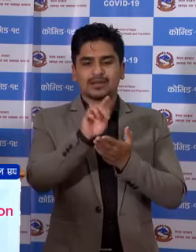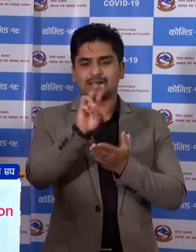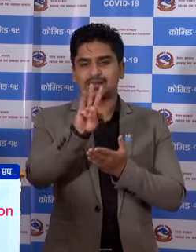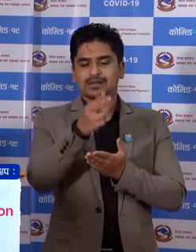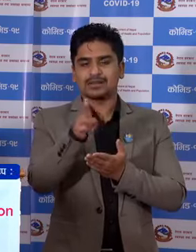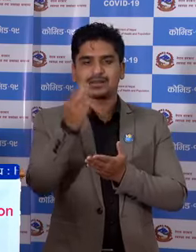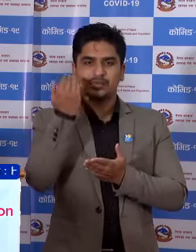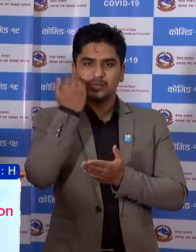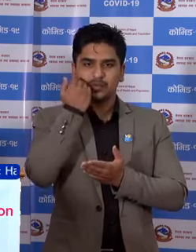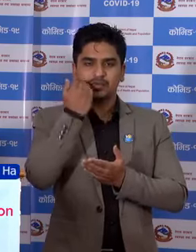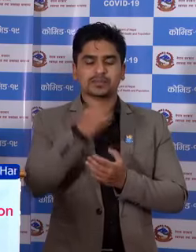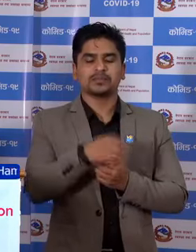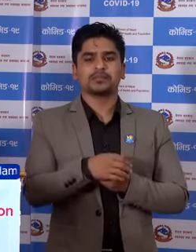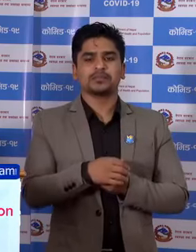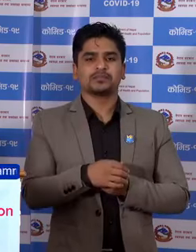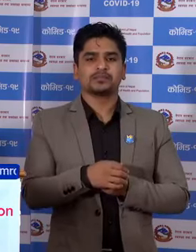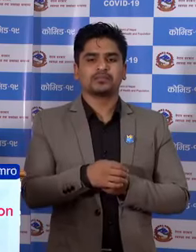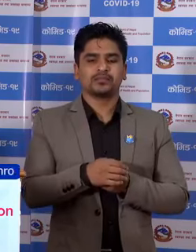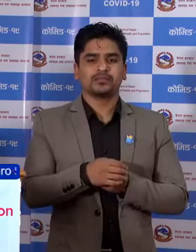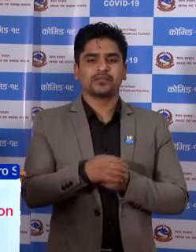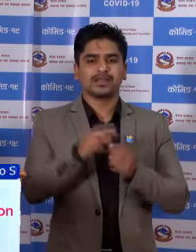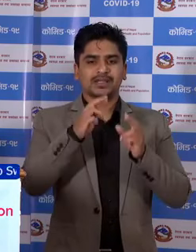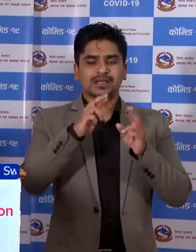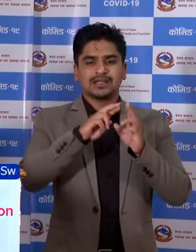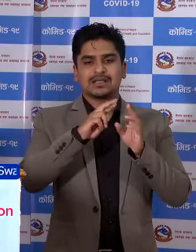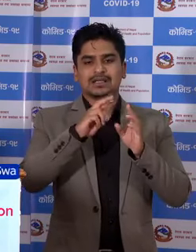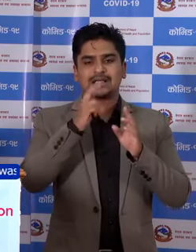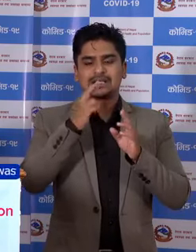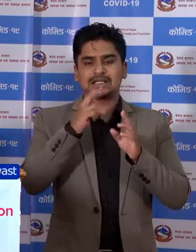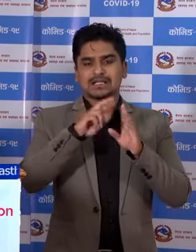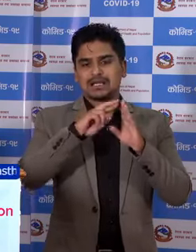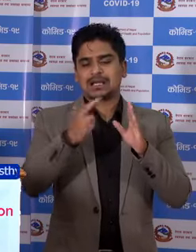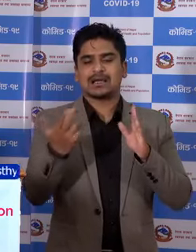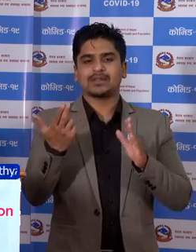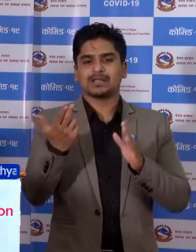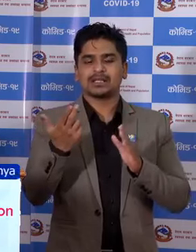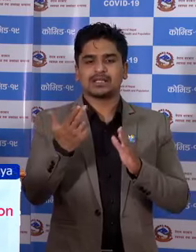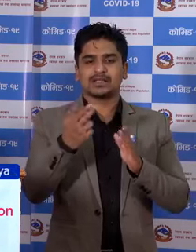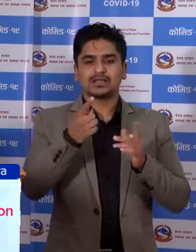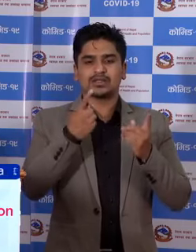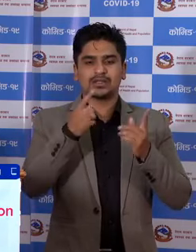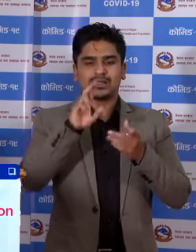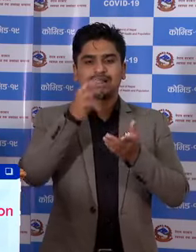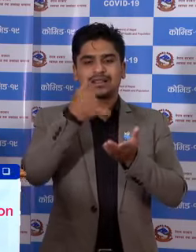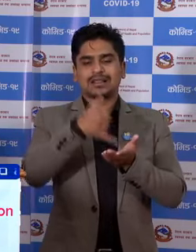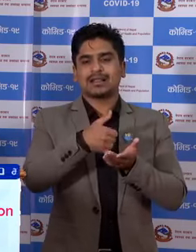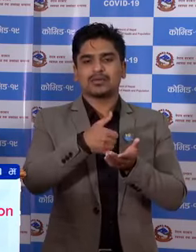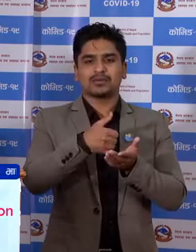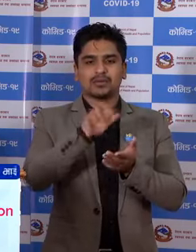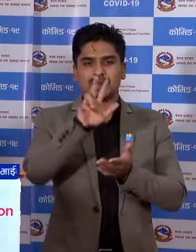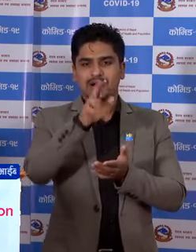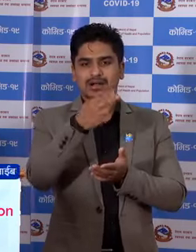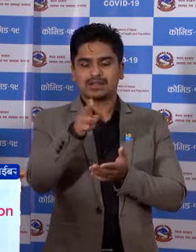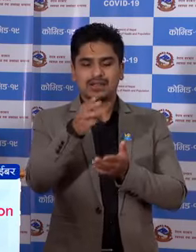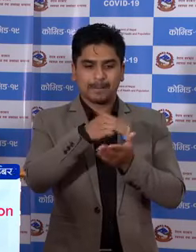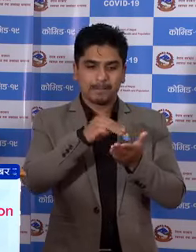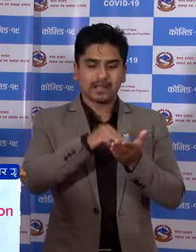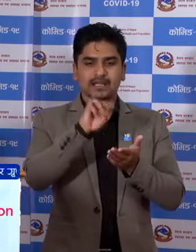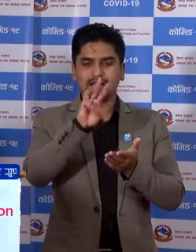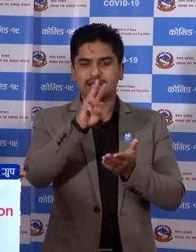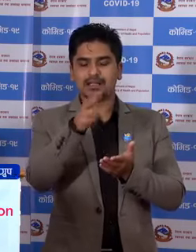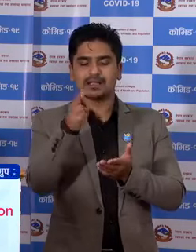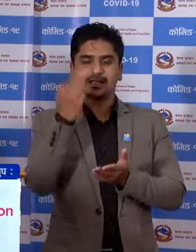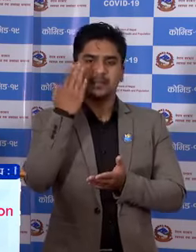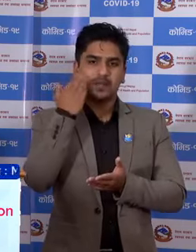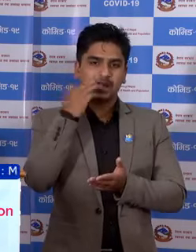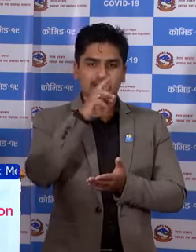तीन जना पूरुष राथ्ति स्वाहत्य बिज्यान पूरुष स्थान मा दांको आठ जना मद्दे तीन जना